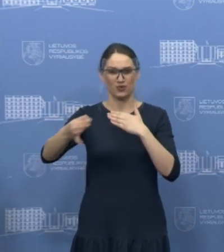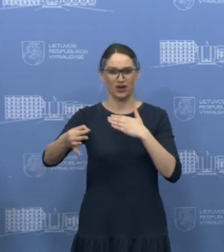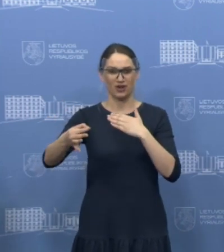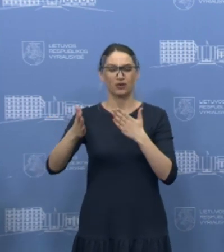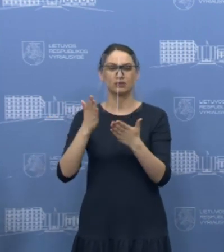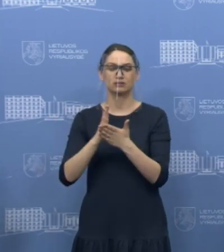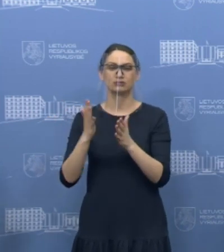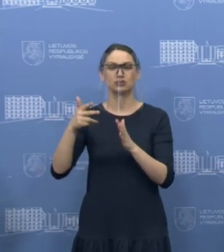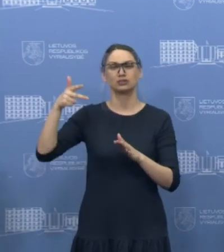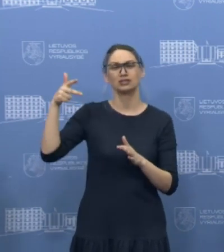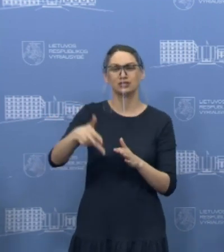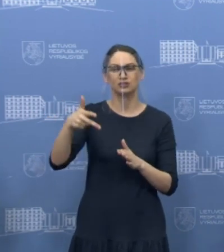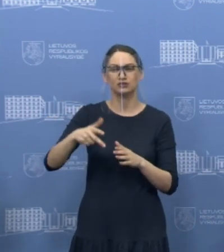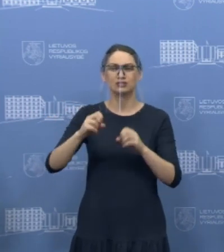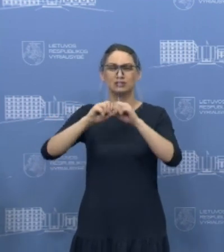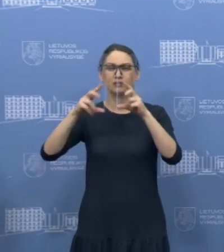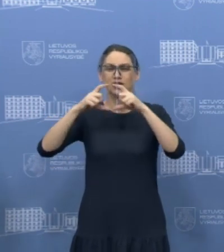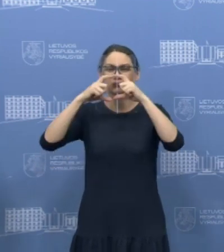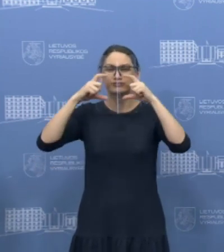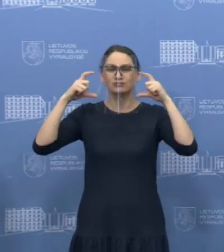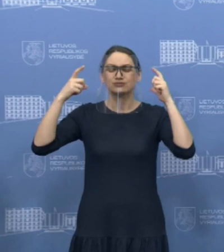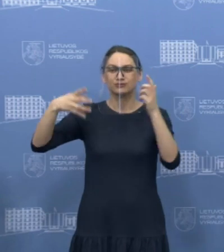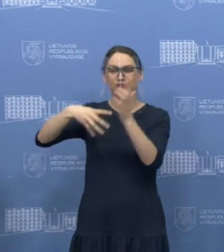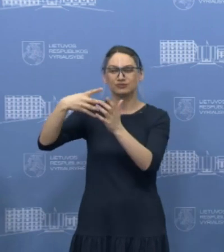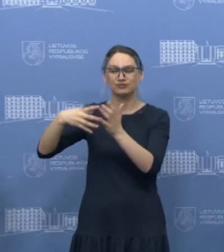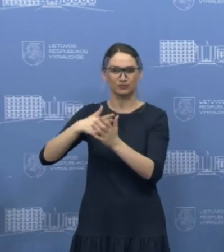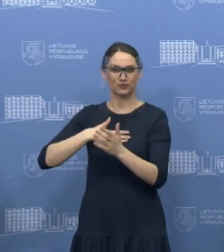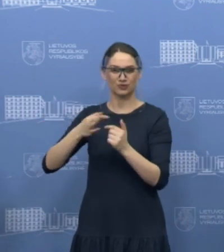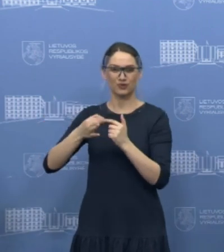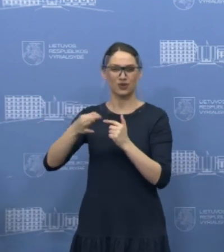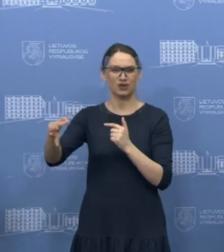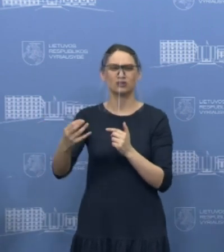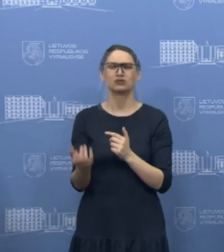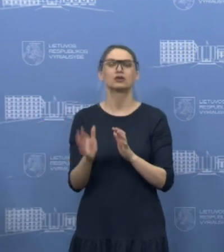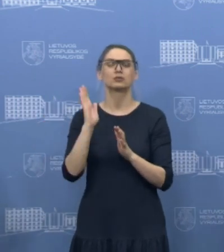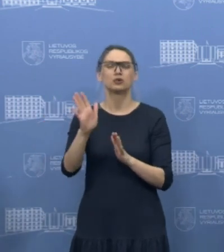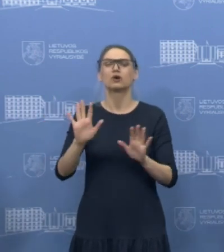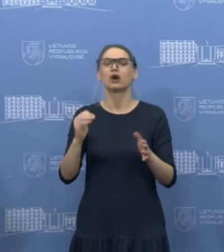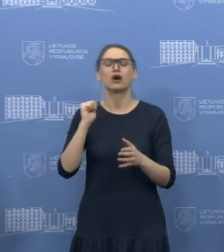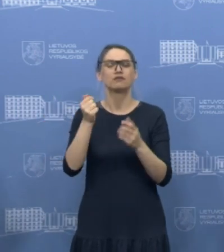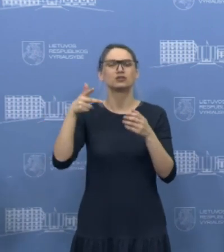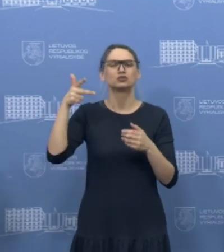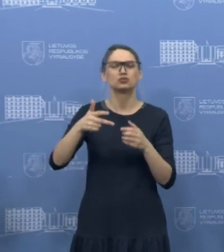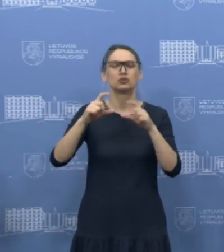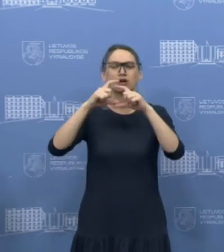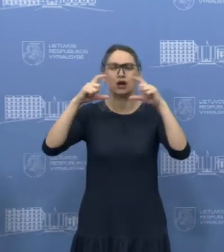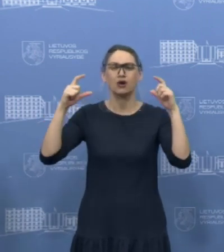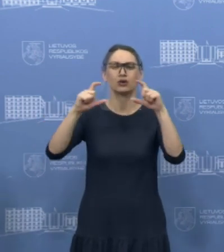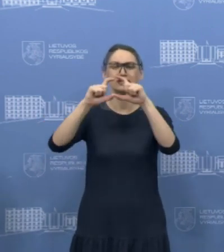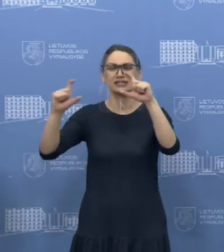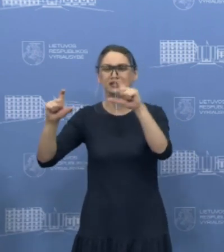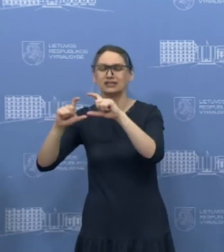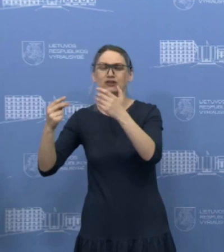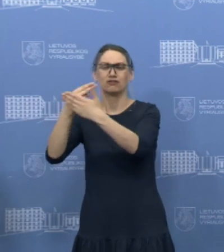įmonėmis apie 3 tūkstančius veido kaukių, kurios yra dalinamos ir bus dalinamos ne tik įstaigoms